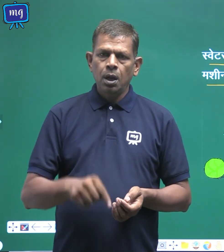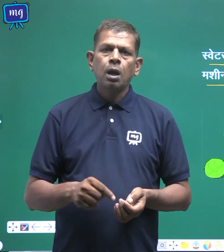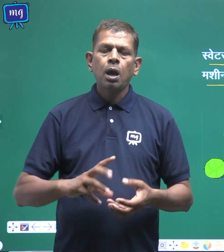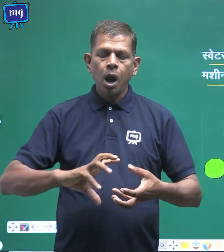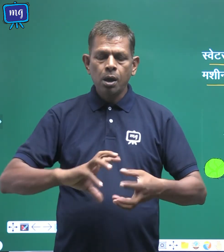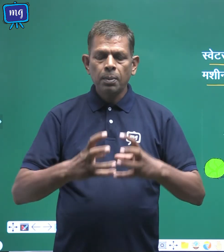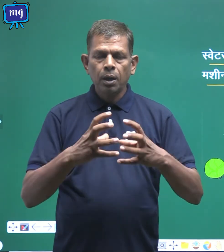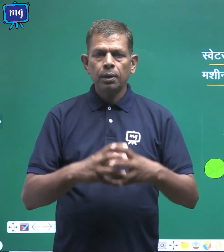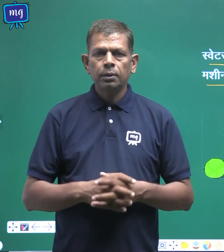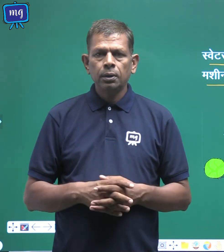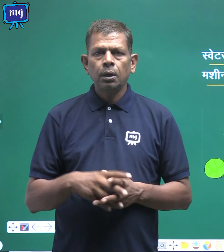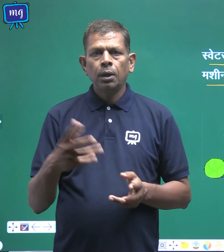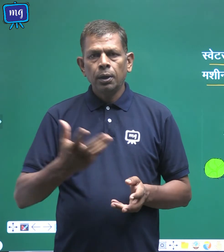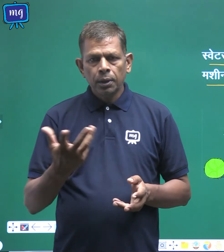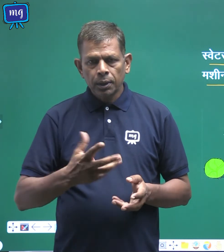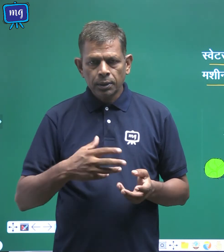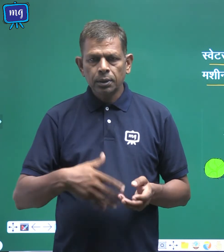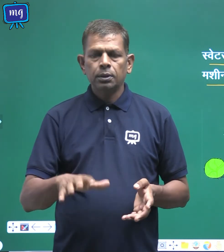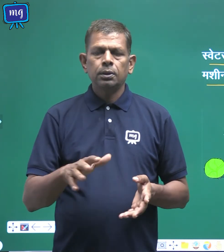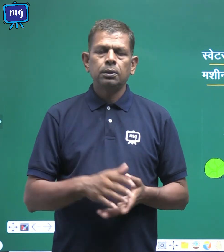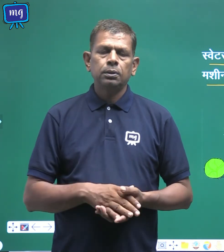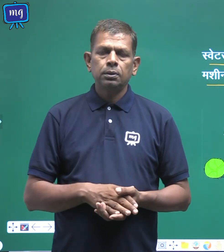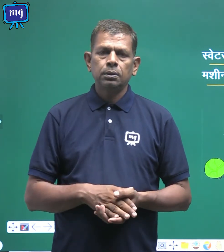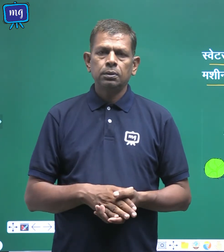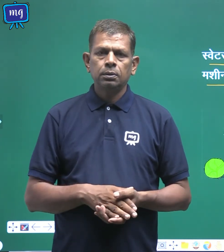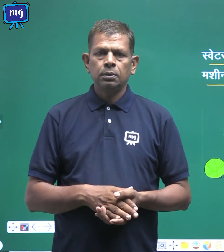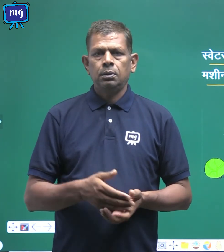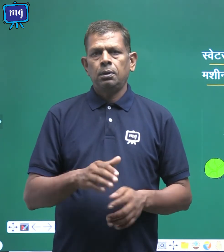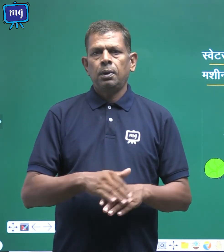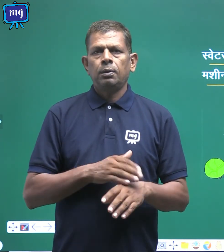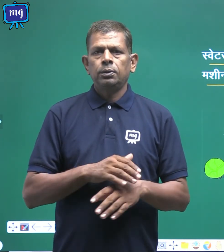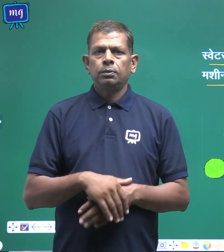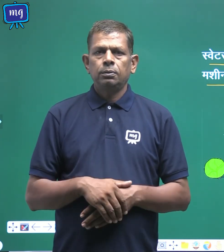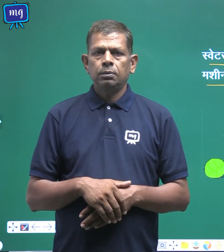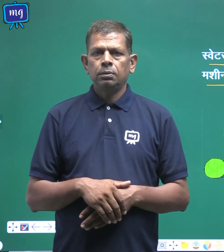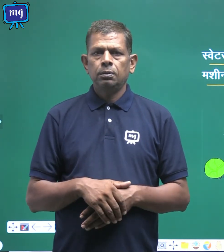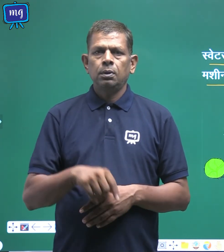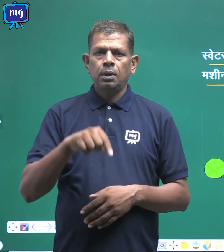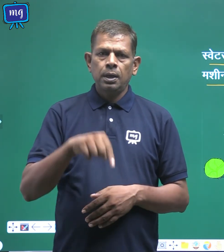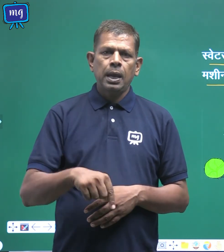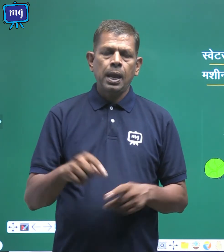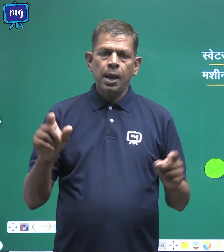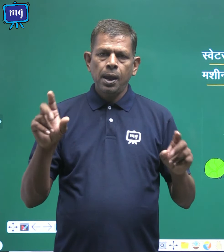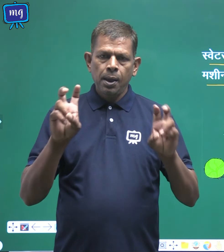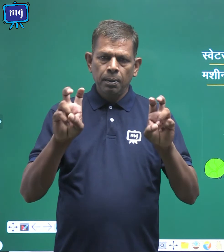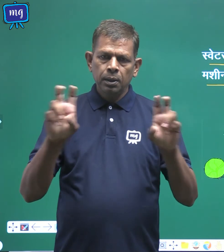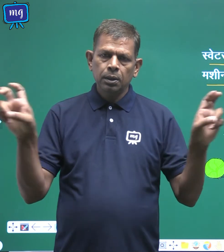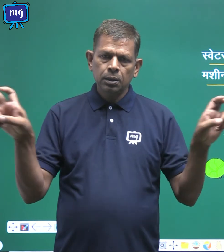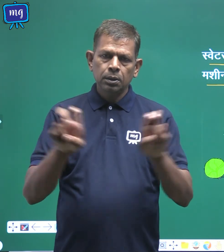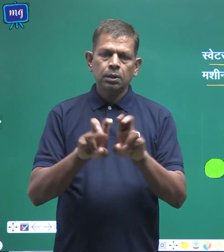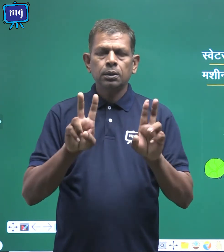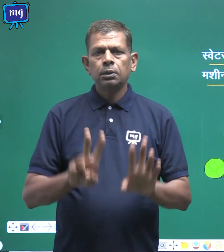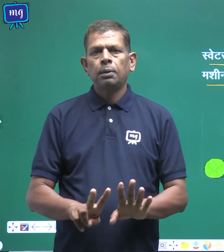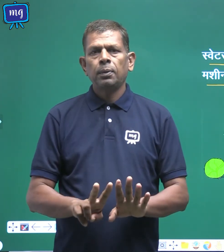निर्मान कैसे किया जाता है तो प्यारे वच्चों पाट का सारांशया पूरा होता है